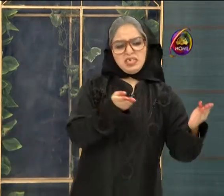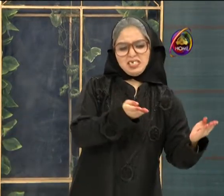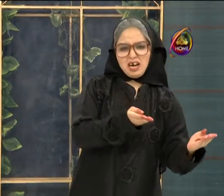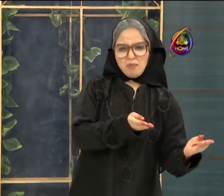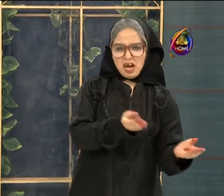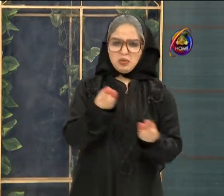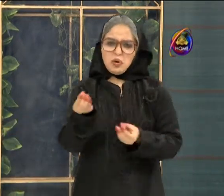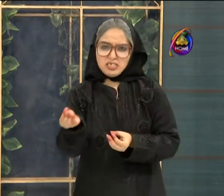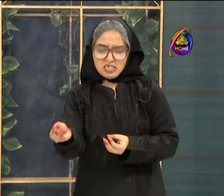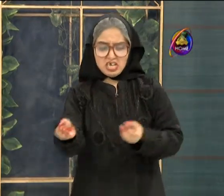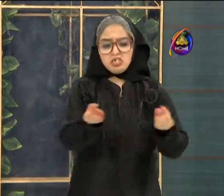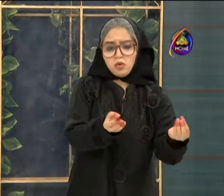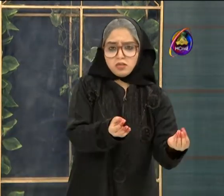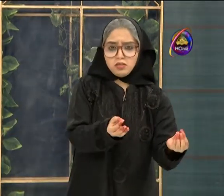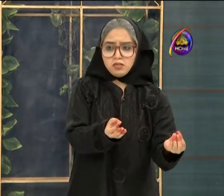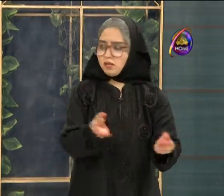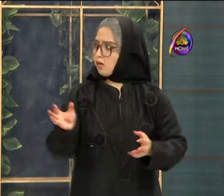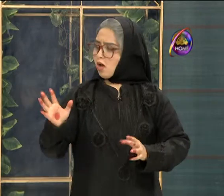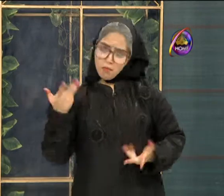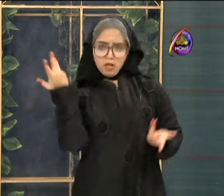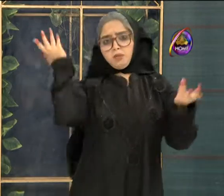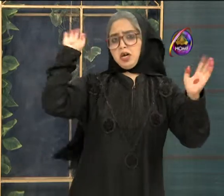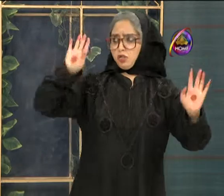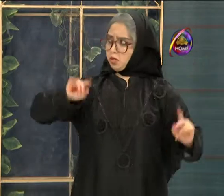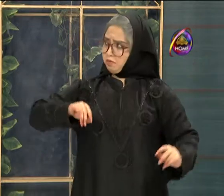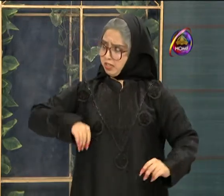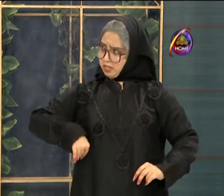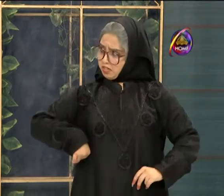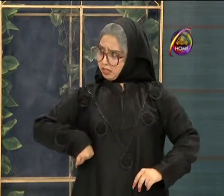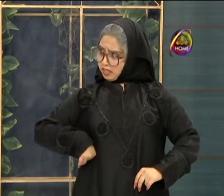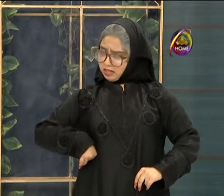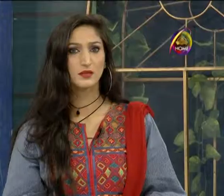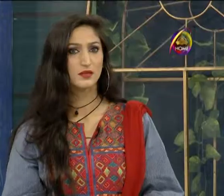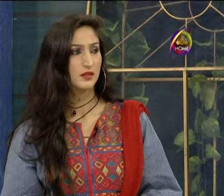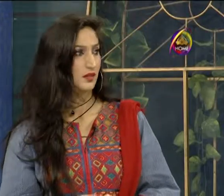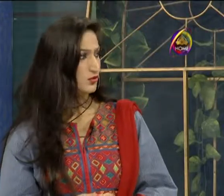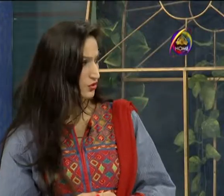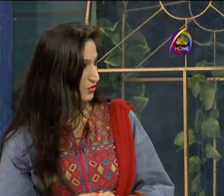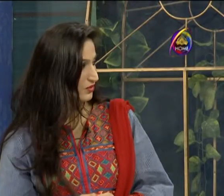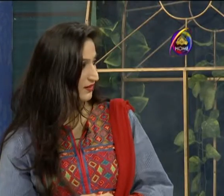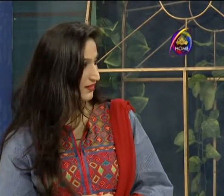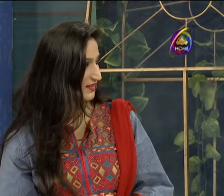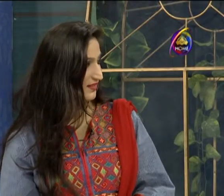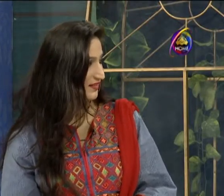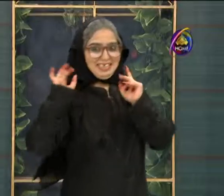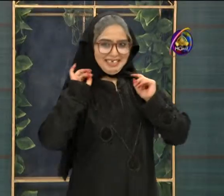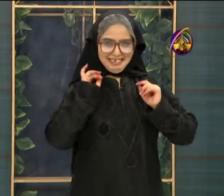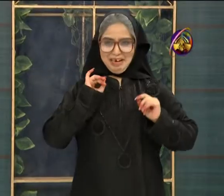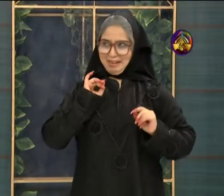ڈیراما کوئی سٹیج کوئی سیڈیم ہمارے بغیر تو مکمل ہی نہیں ہوتا تھا ہم بھی تو ہیں پی ٹی وی کی پہلی کتابا